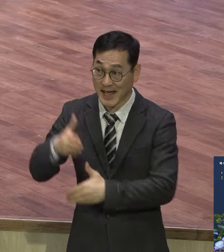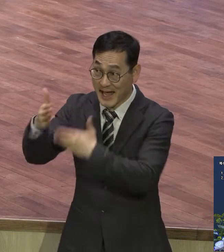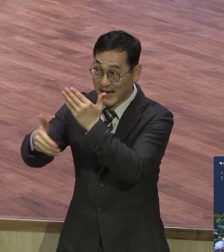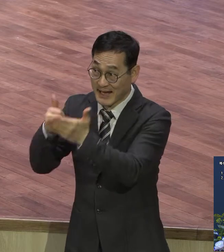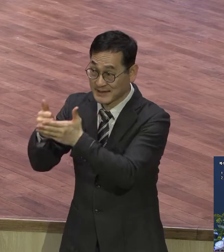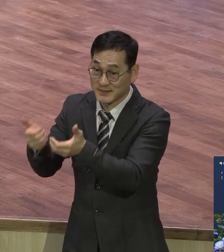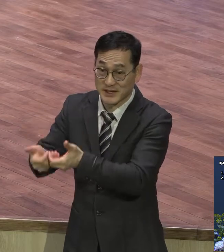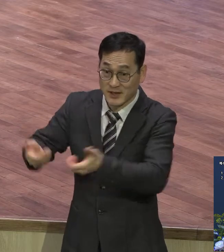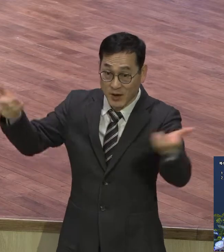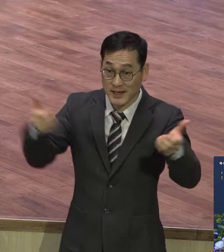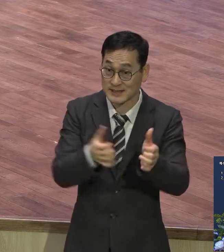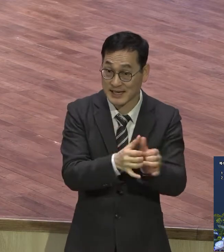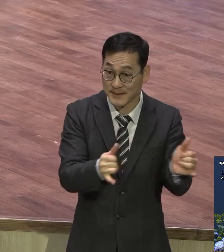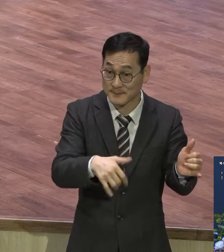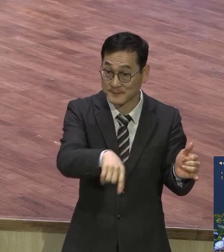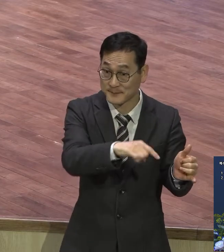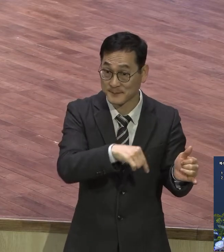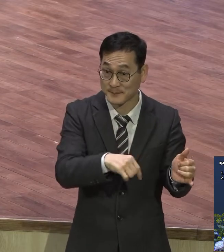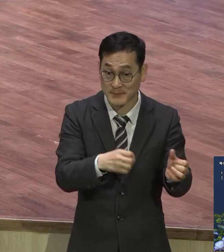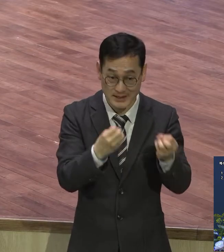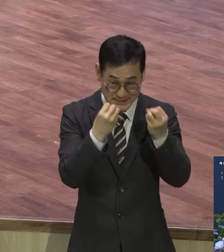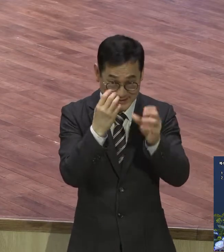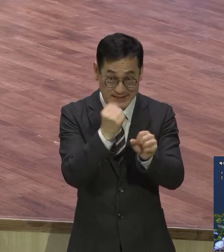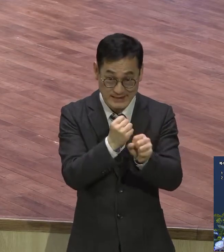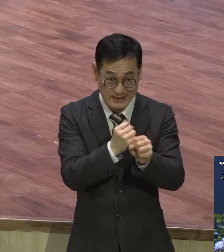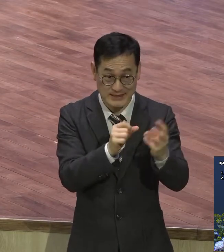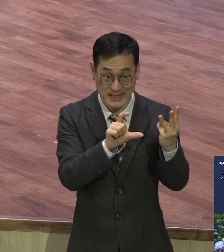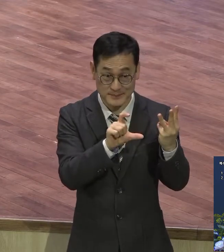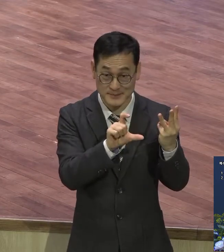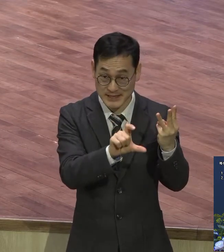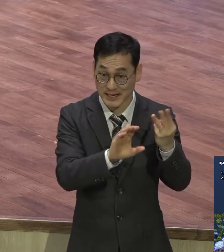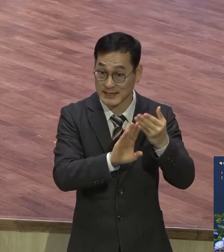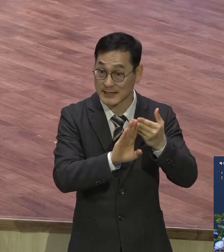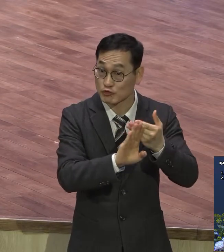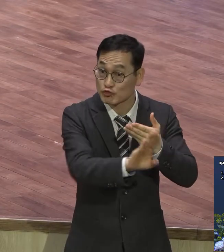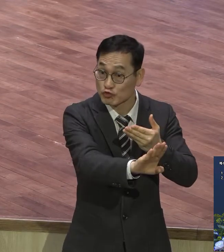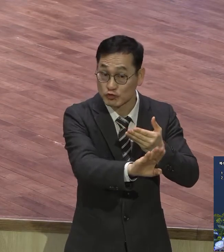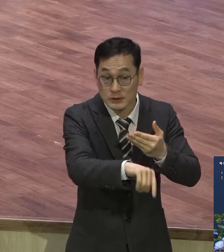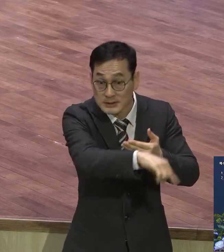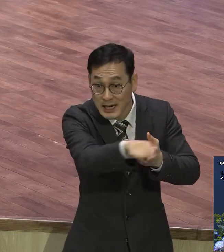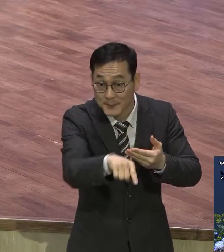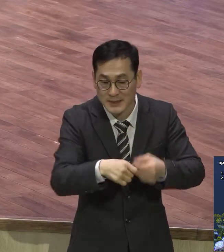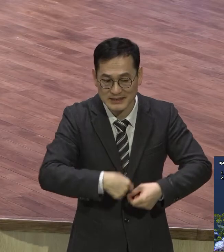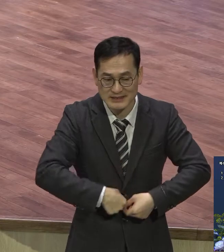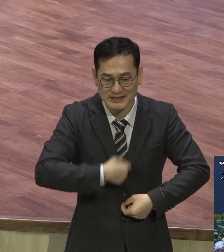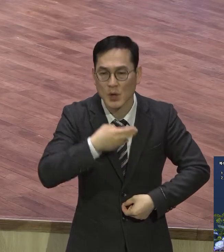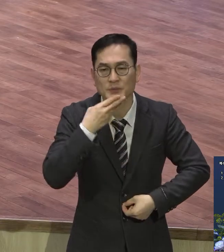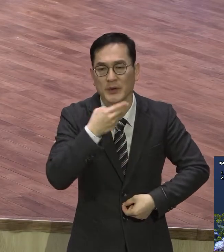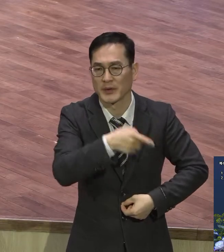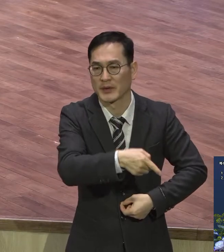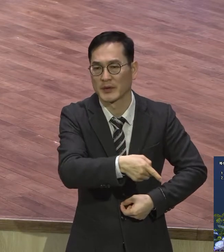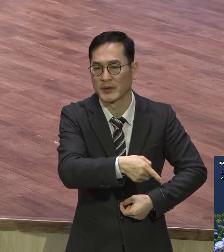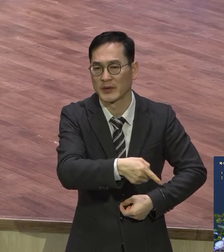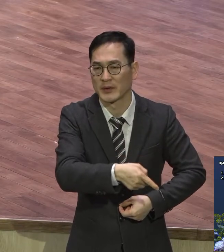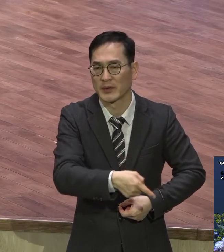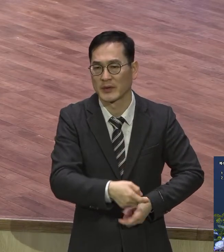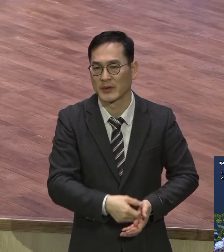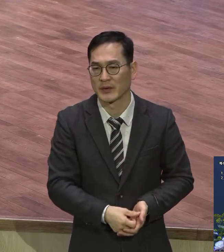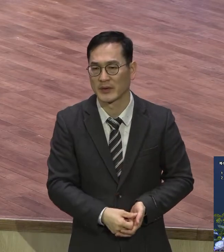장시의 3장 이후의 인간 의라는 게 없어요 의라는 것 자체가 없습니다 있을 수가 없어요 왜냐 로마서